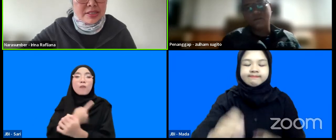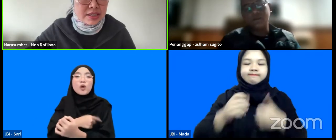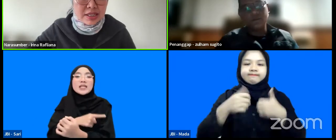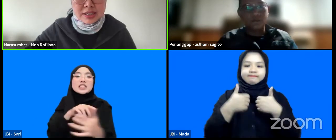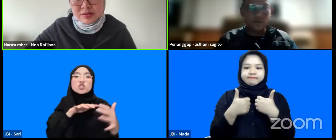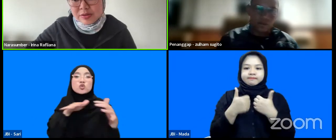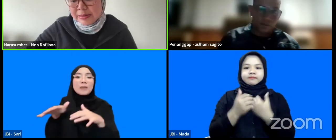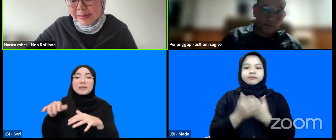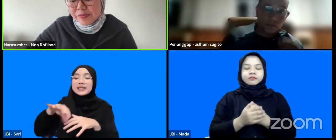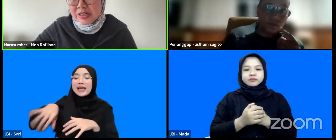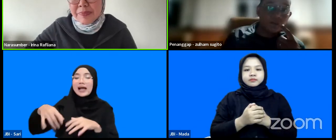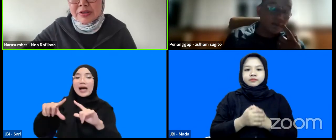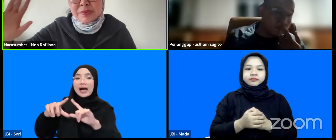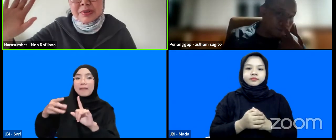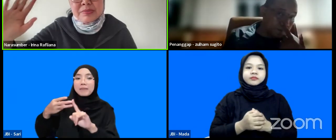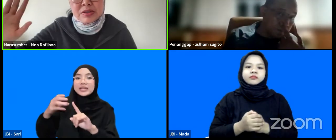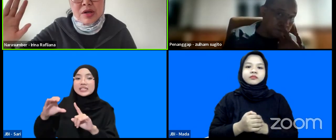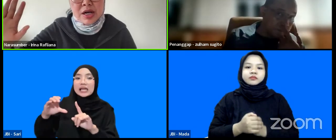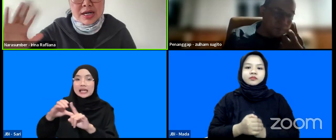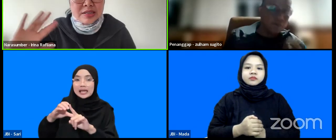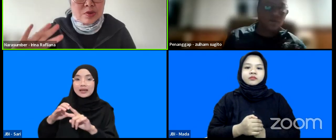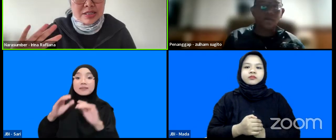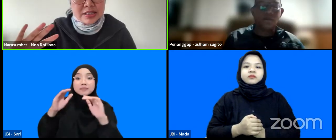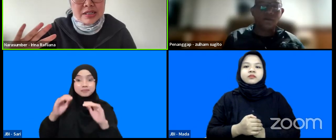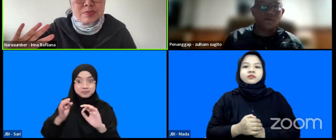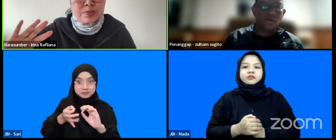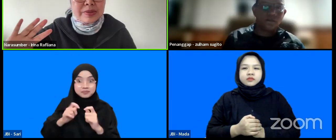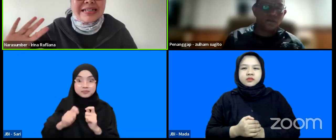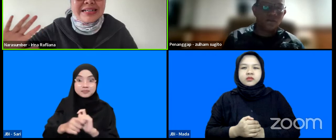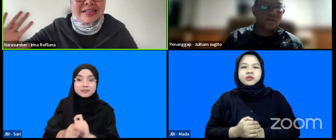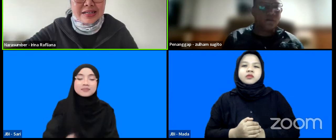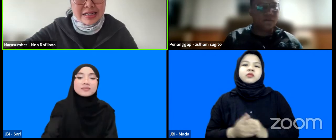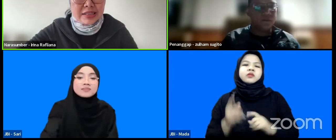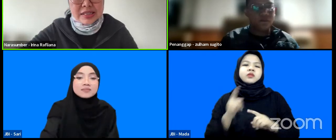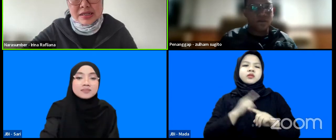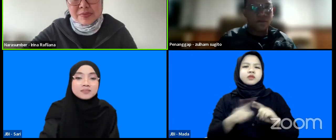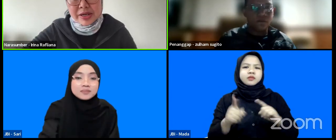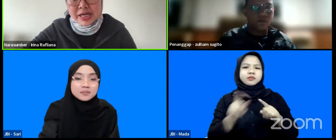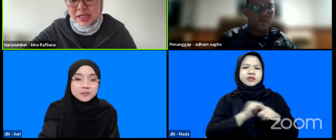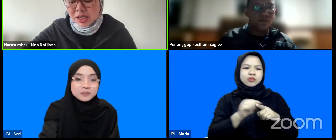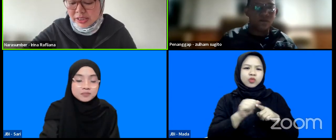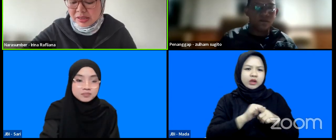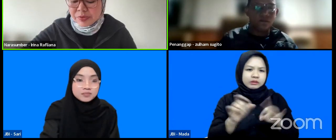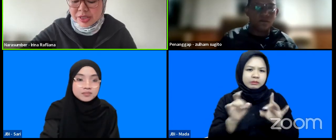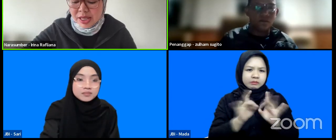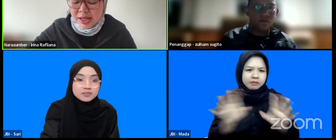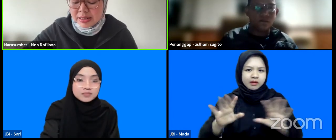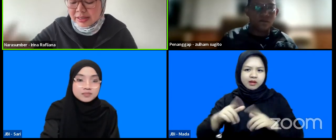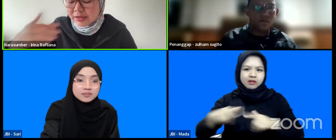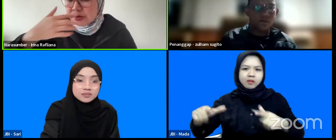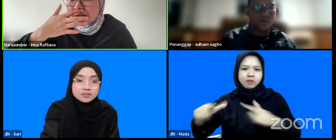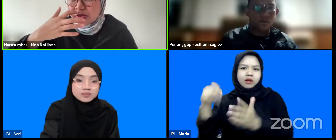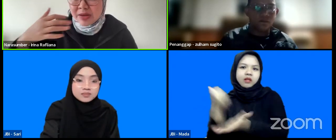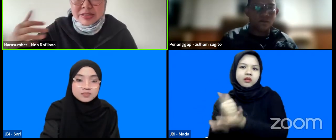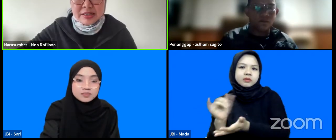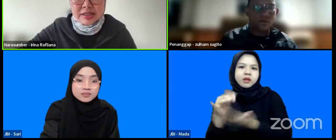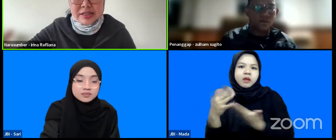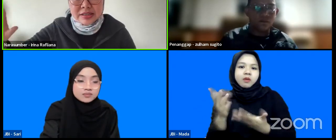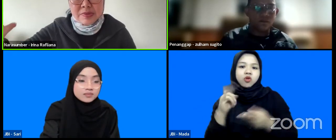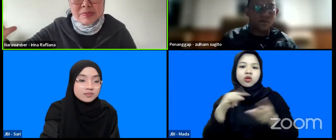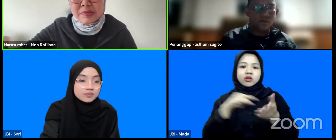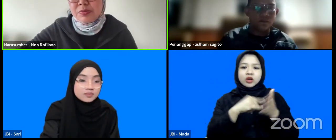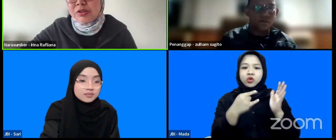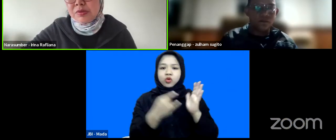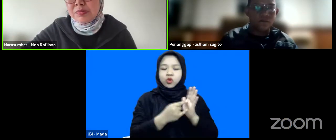di daerah ABCD tetapi itu seperti menduga karena simulasi kan beda dengan realita di lapangan kalau kita punya teknologi tsunami